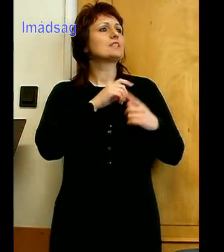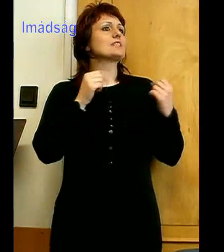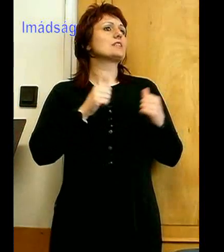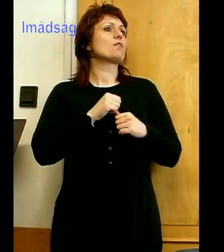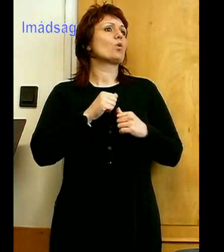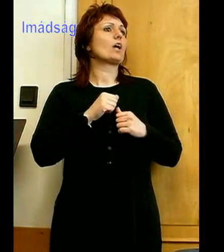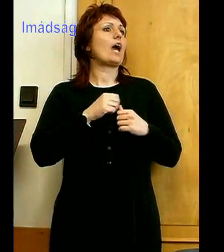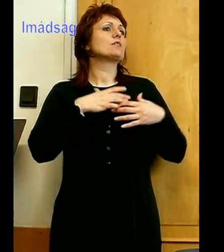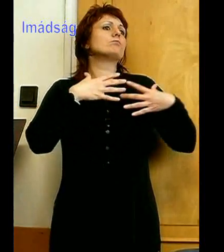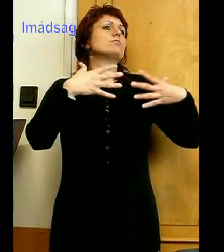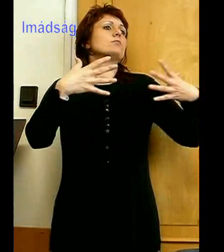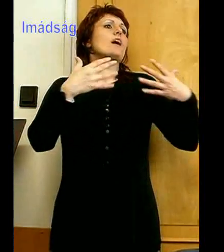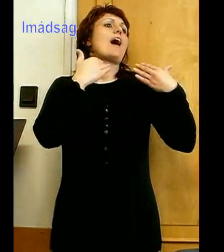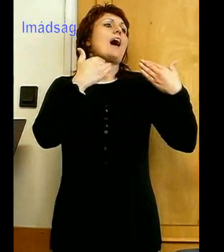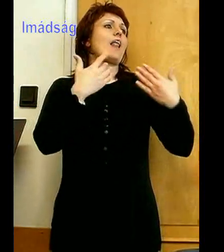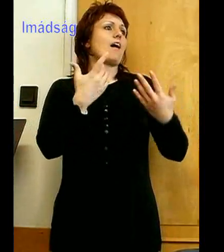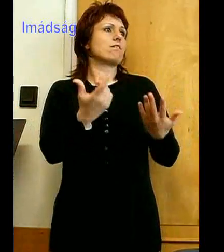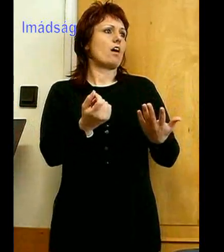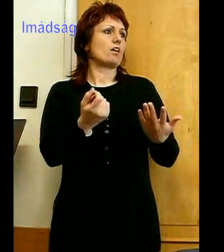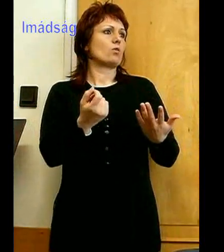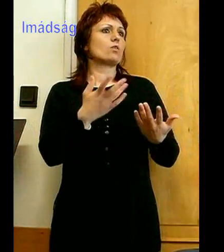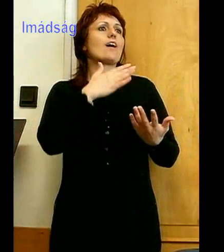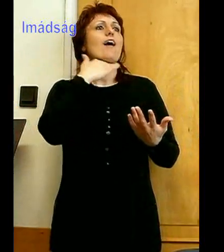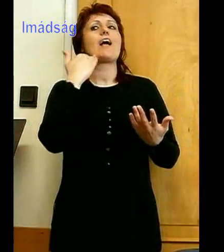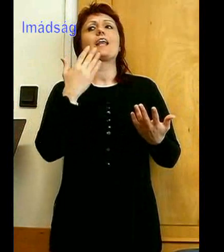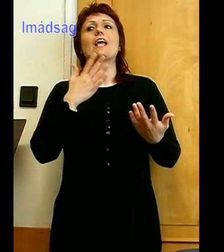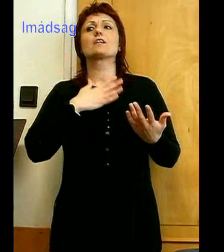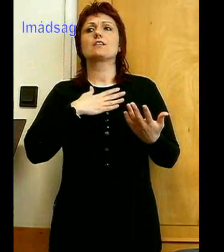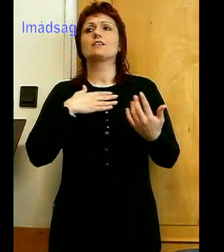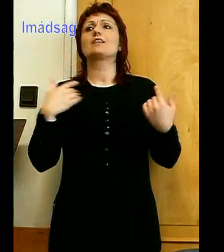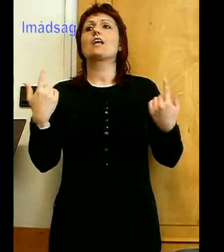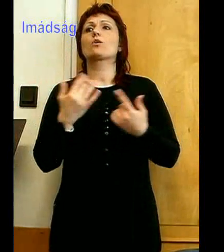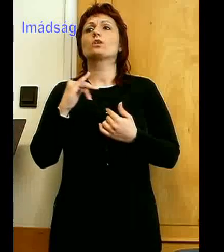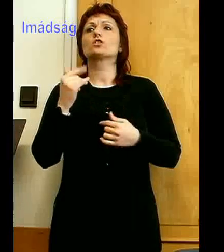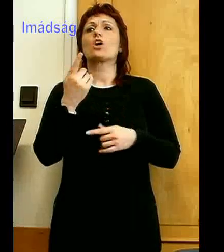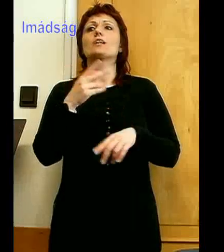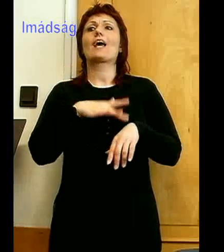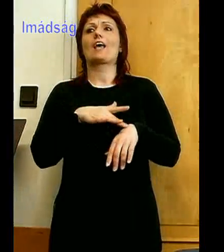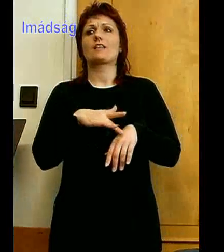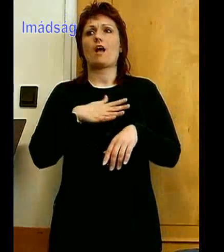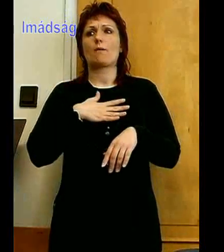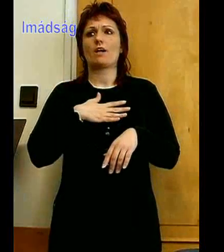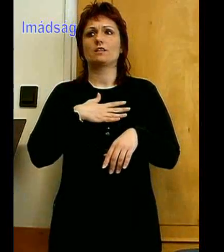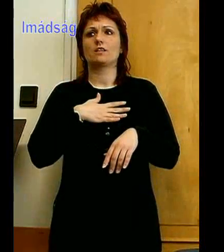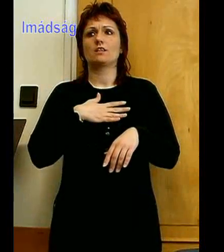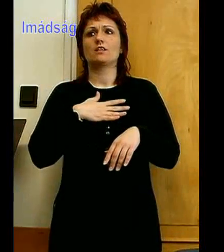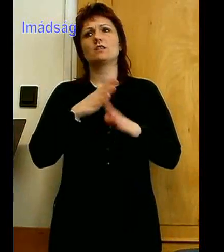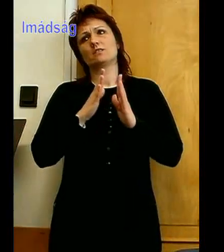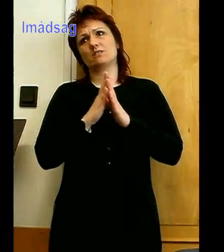azért, hogy elég nekünk is a Te kegyelmed. Kérünk, legyen ez a csendes óra most a veled